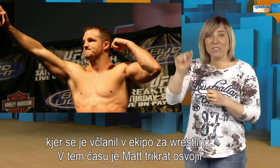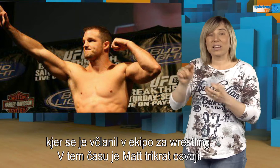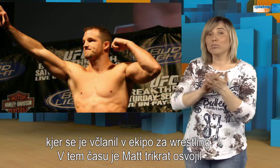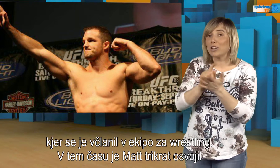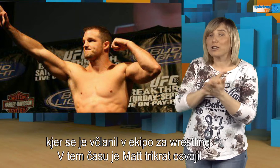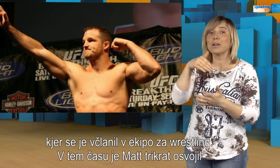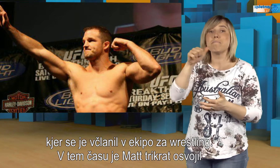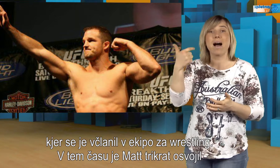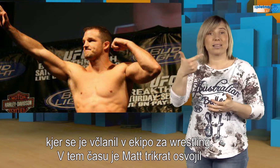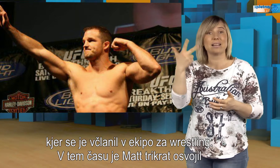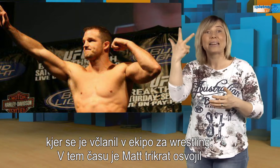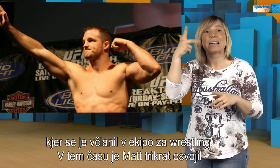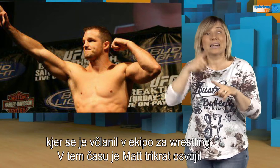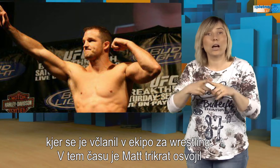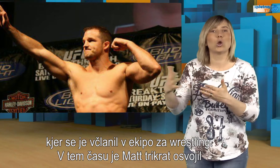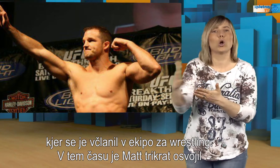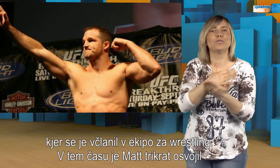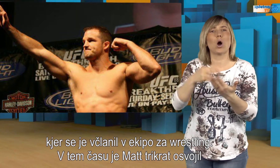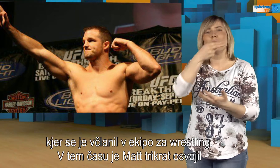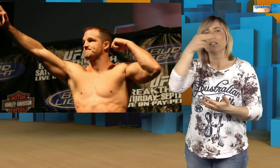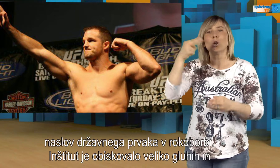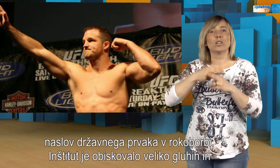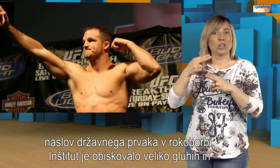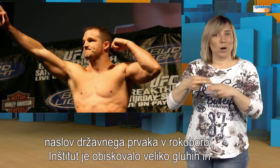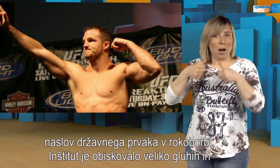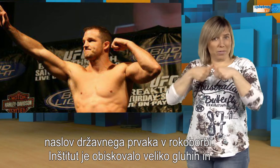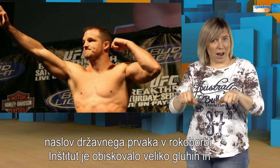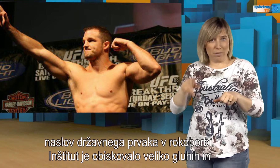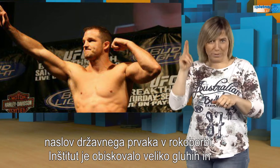V tem času je Met trikrat osvojil naslov državnega prvaka v rokoborbi.